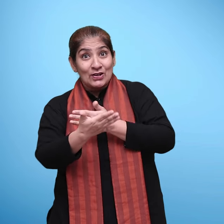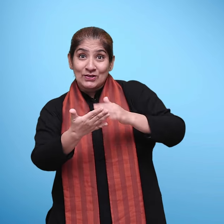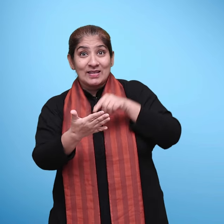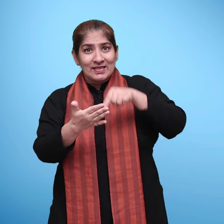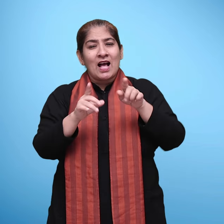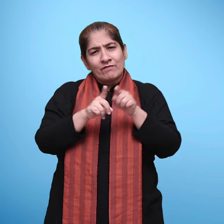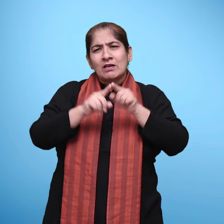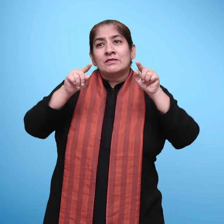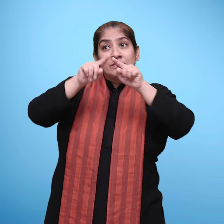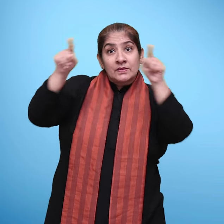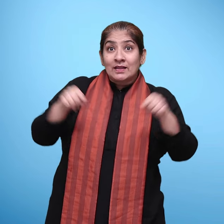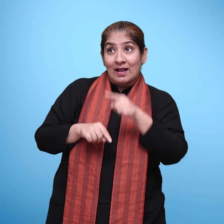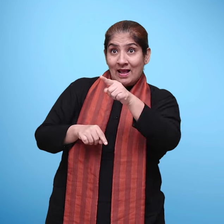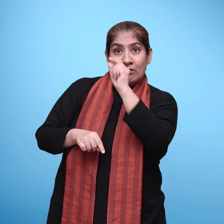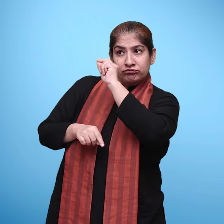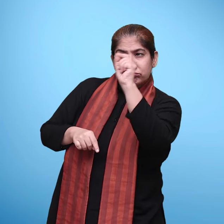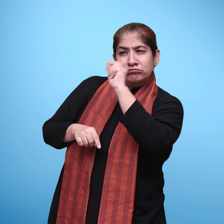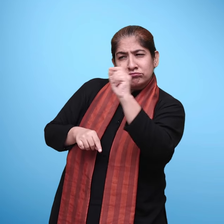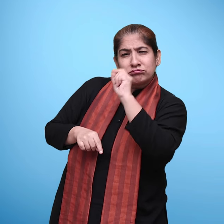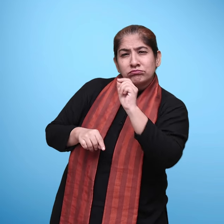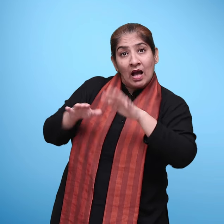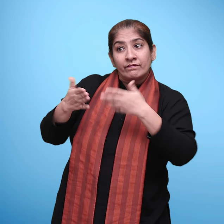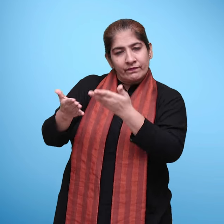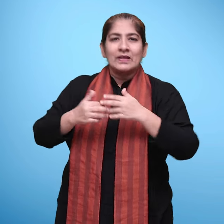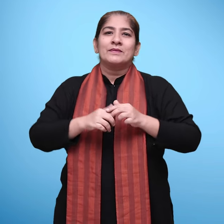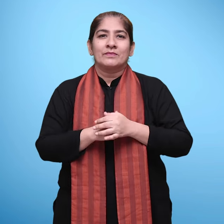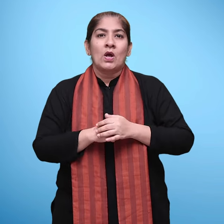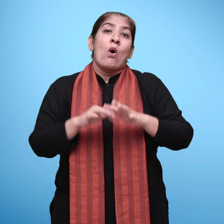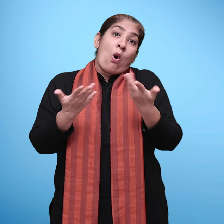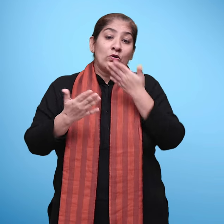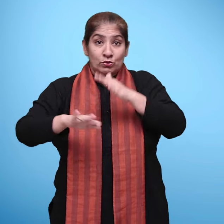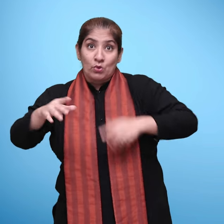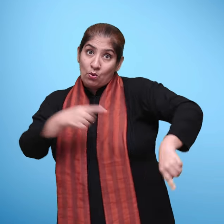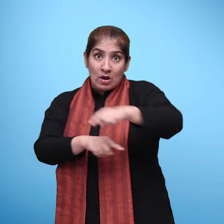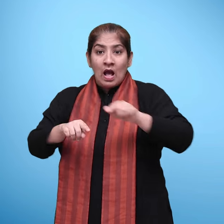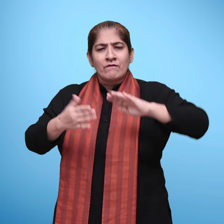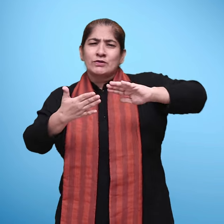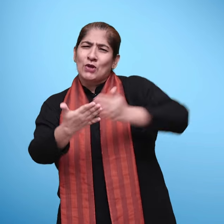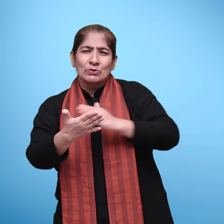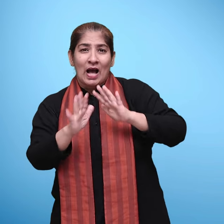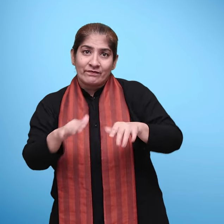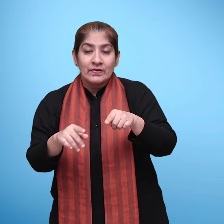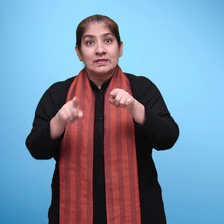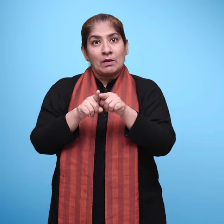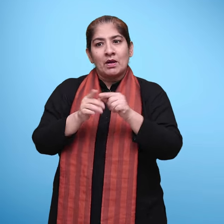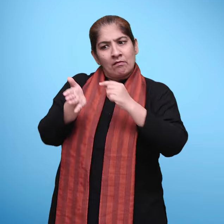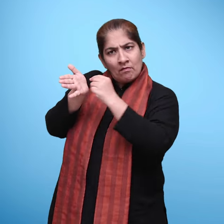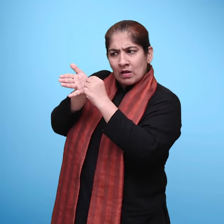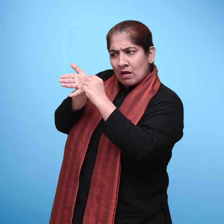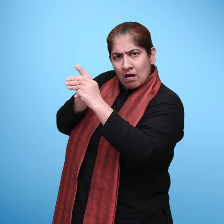को चार्ट पेपर पर बड़े अक्षरों में लिख दे, फिर गाते वक्त बच्चे इनको देख कर शब्दों पर उंगली रख कर